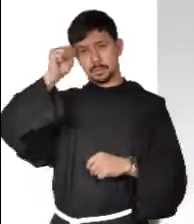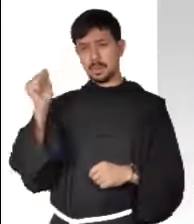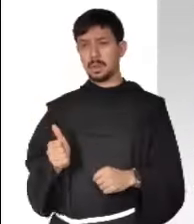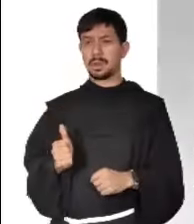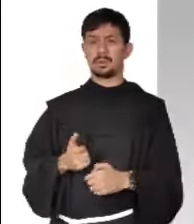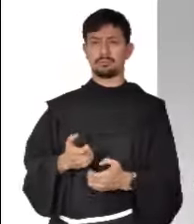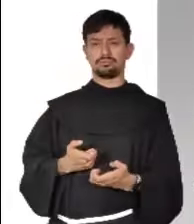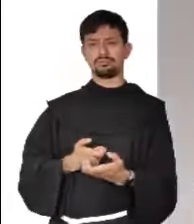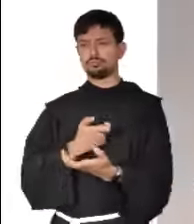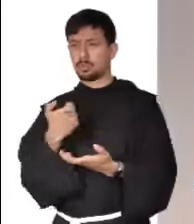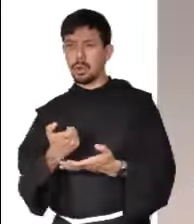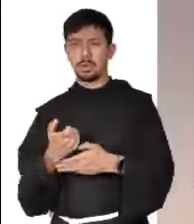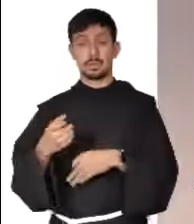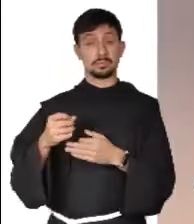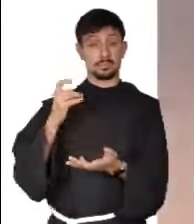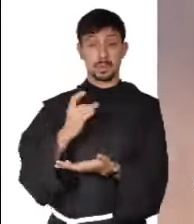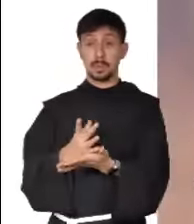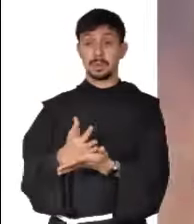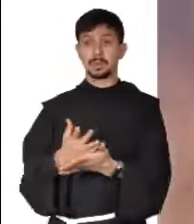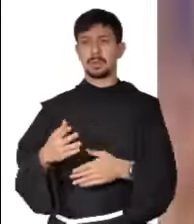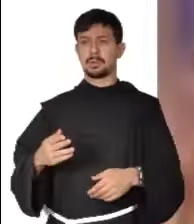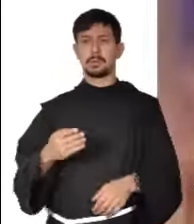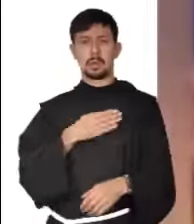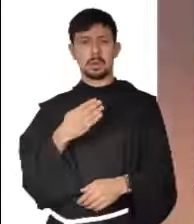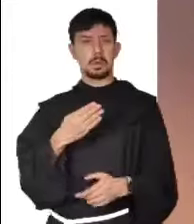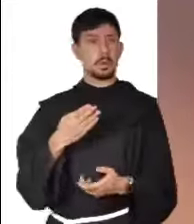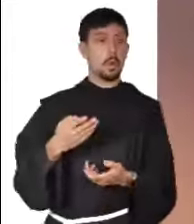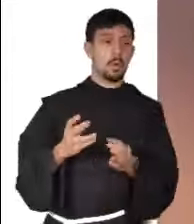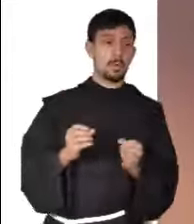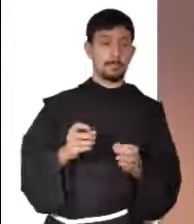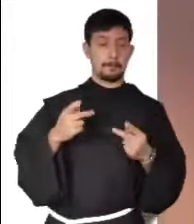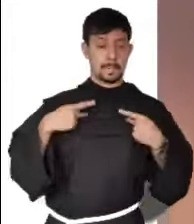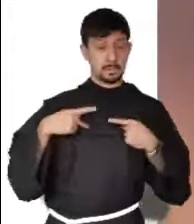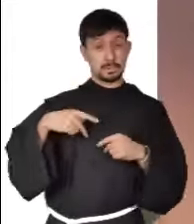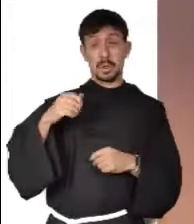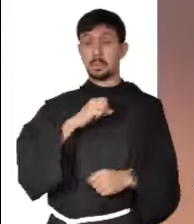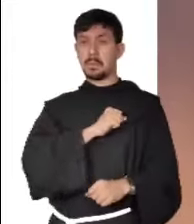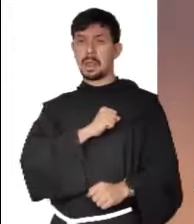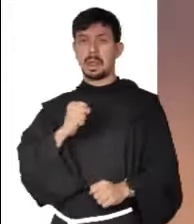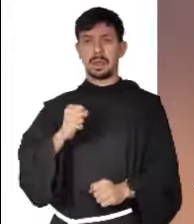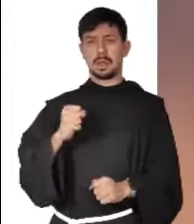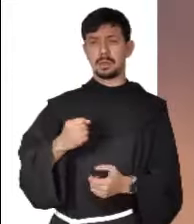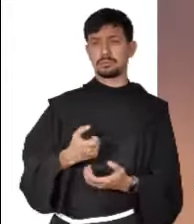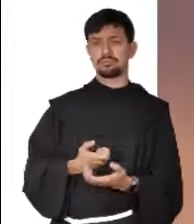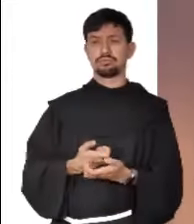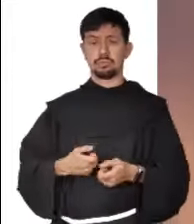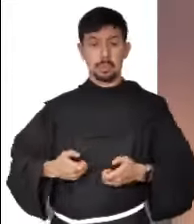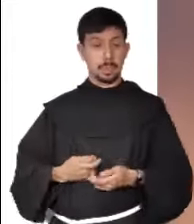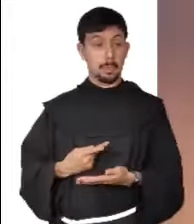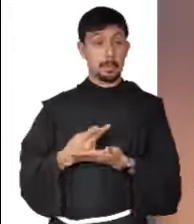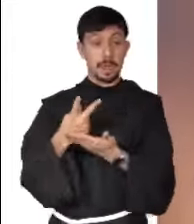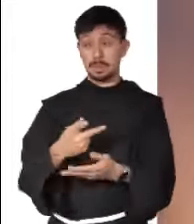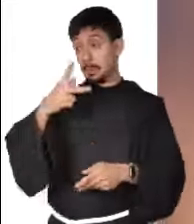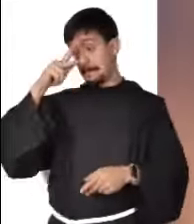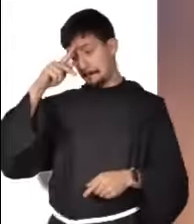solamente cuando esperan cobrar, ¿qué hacen de extraordinario? También los pecadores prestan a otros pecadores con la intención de